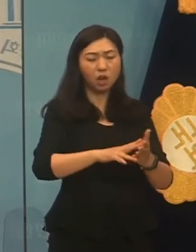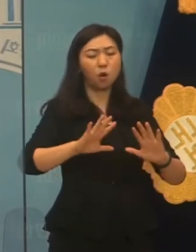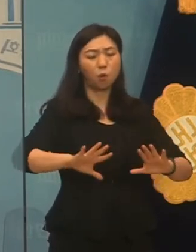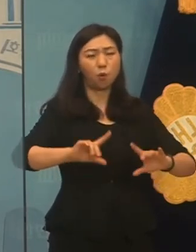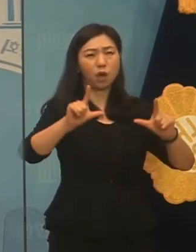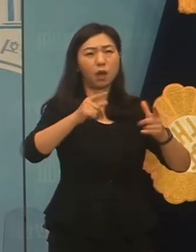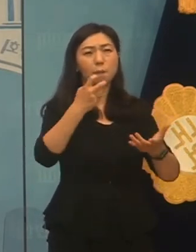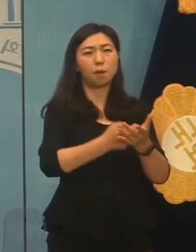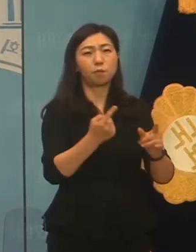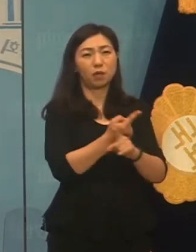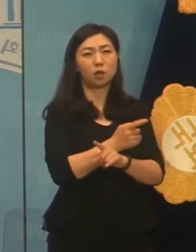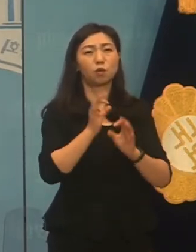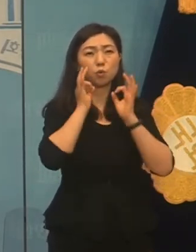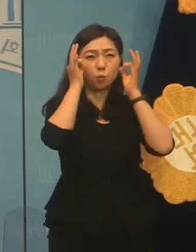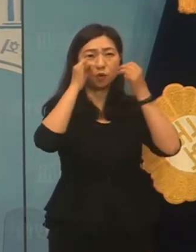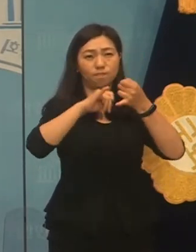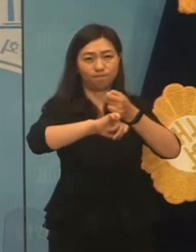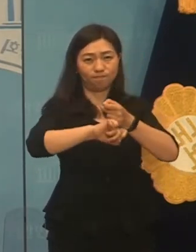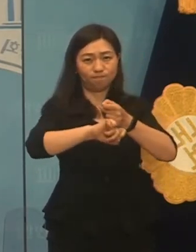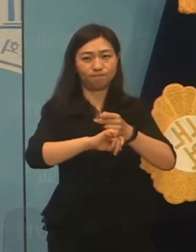다하겠습니다. 감사합니다. 감사합니다.